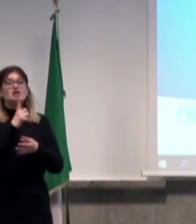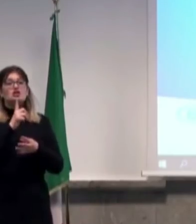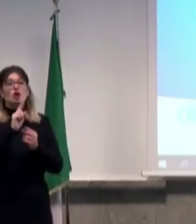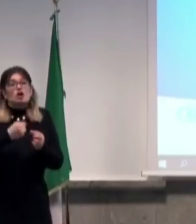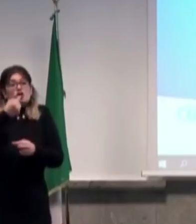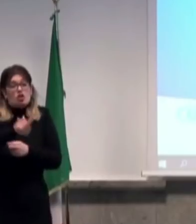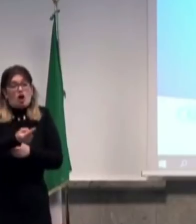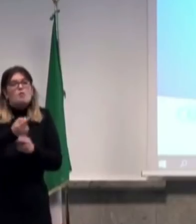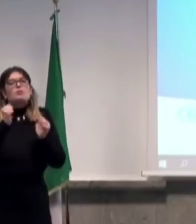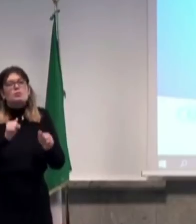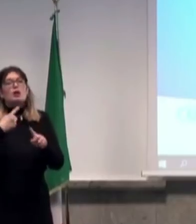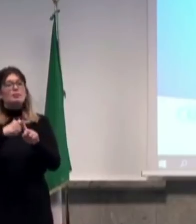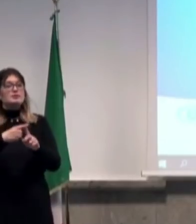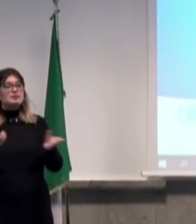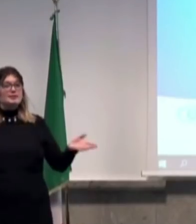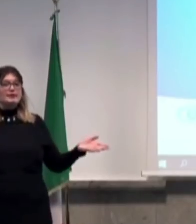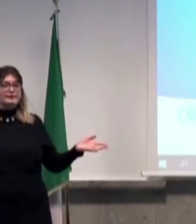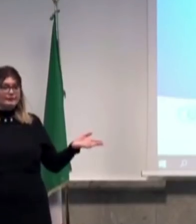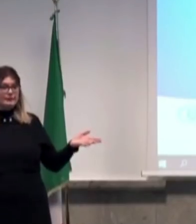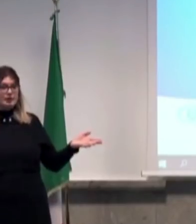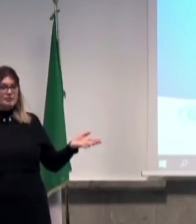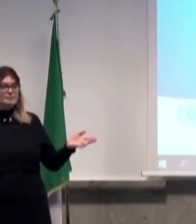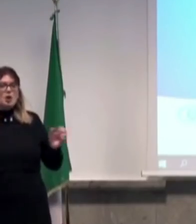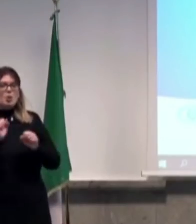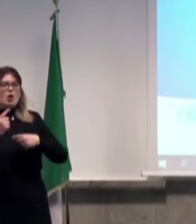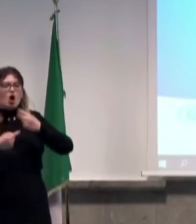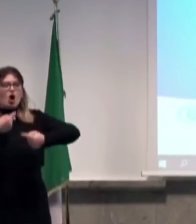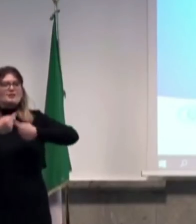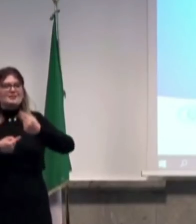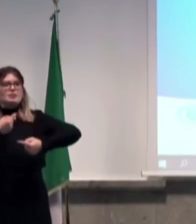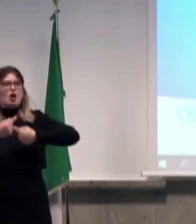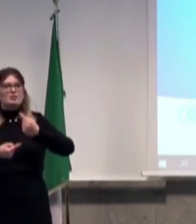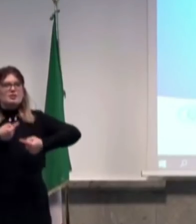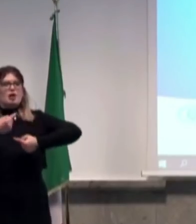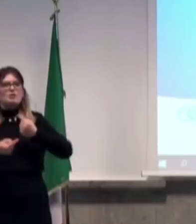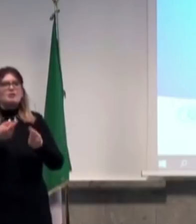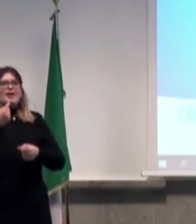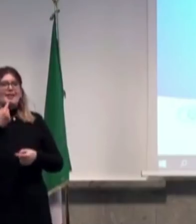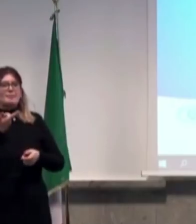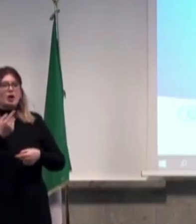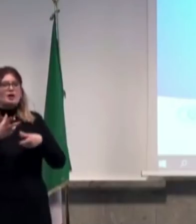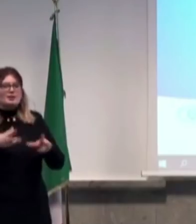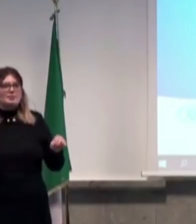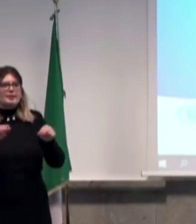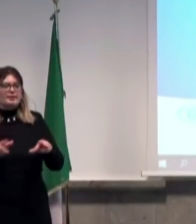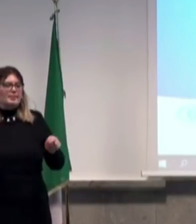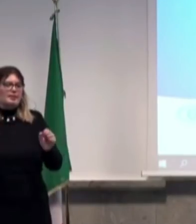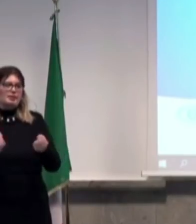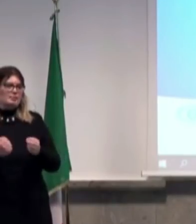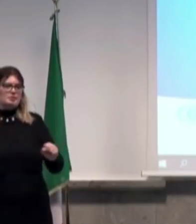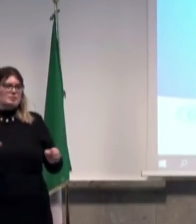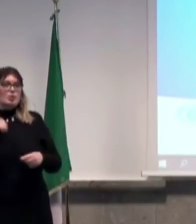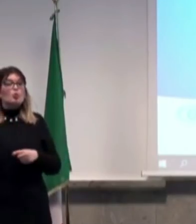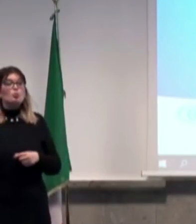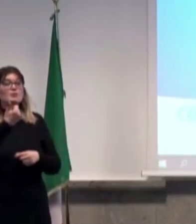può diventare positivo. Non possiamo pensare di continuare a ripetere a tutta la popolazione